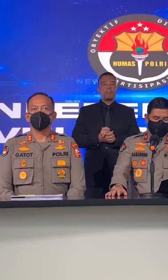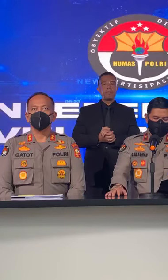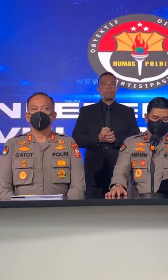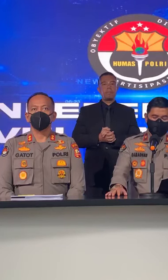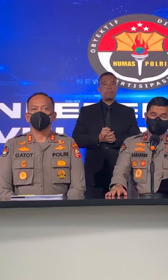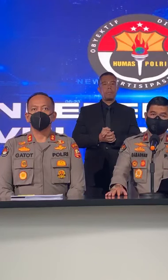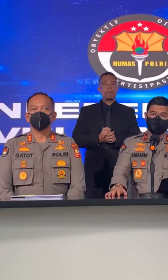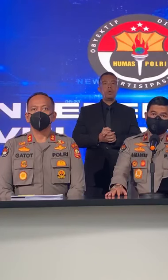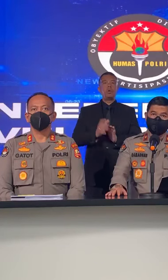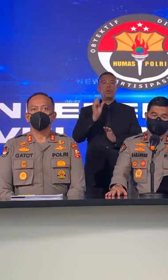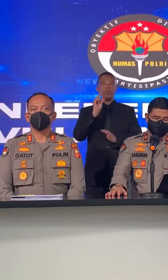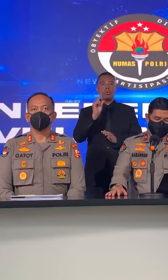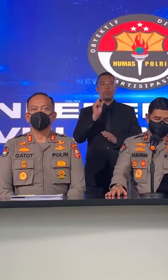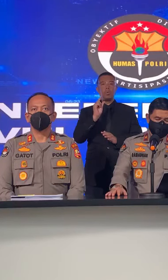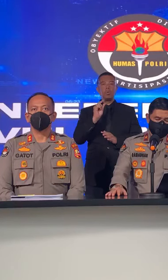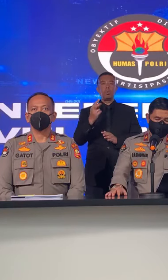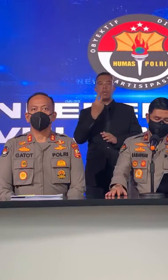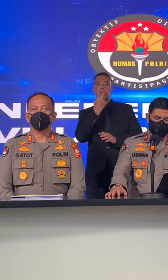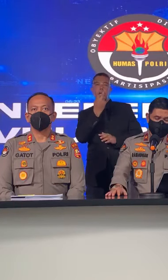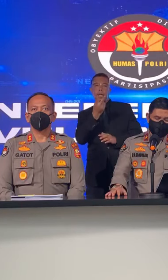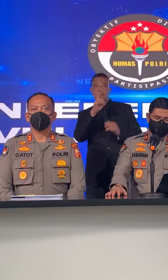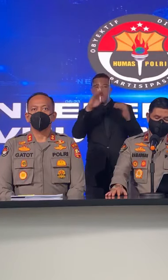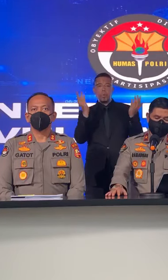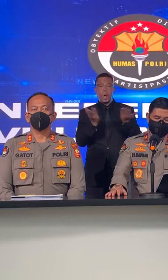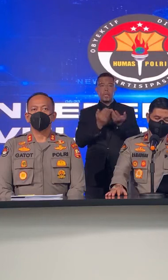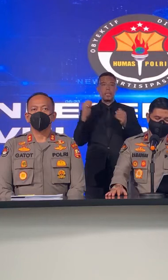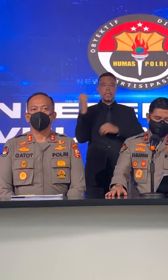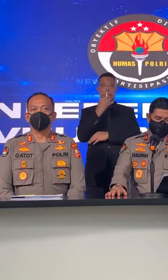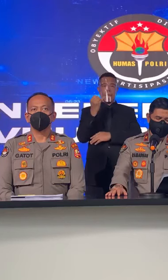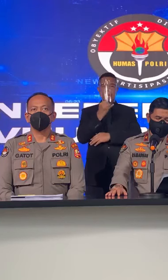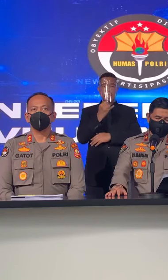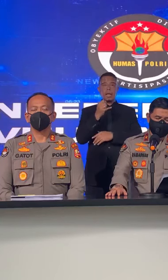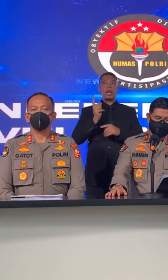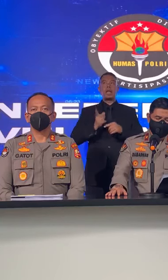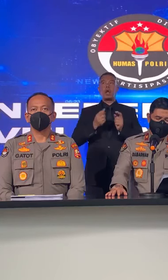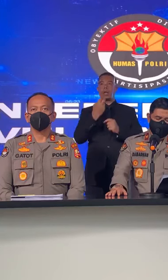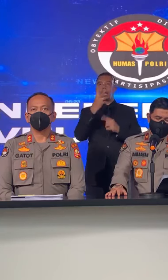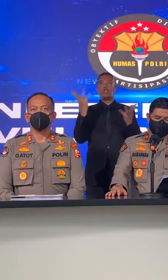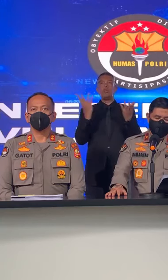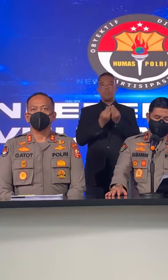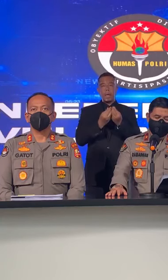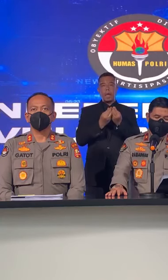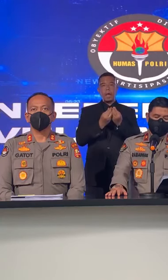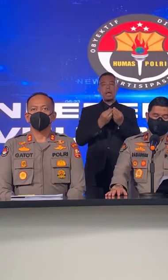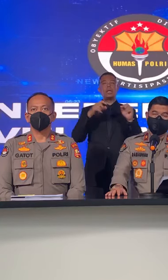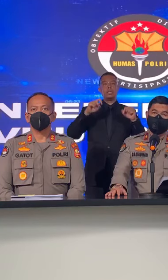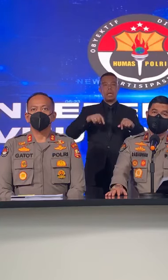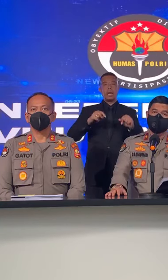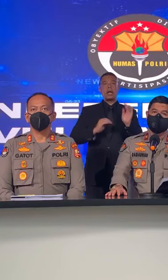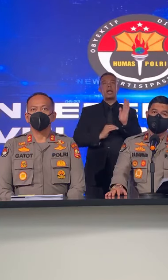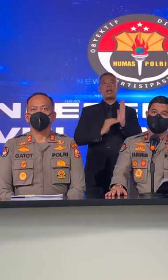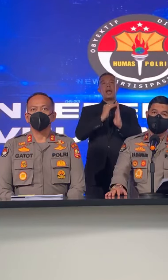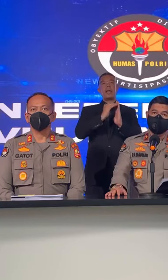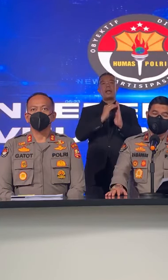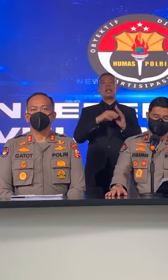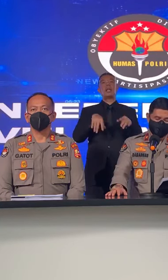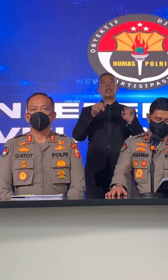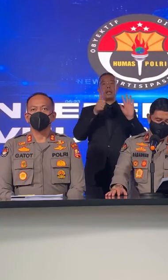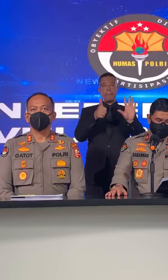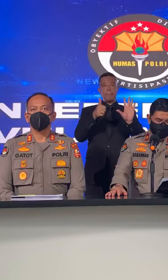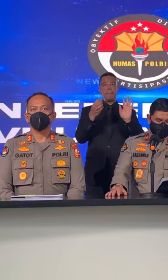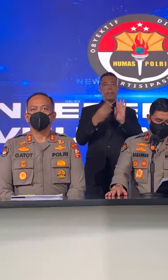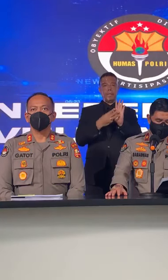Kemudian untuk tren, kejahatan secara kuatintas mengalami kenaikan sebanyak 6